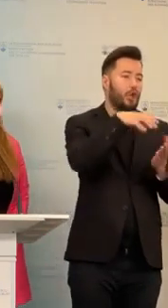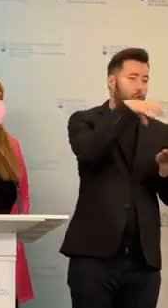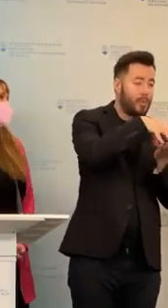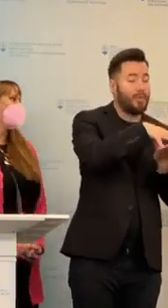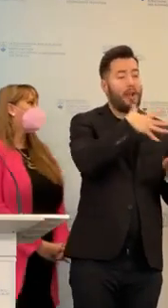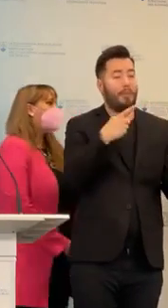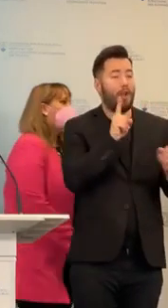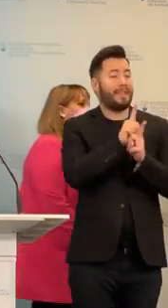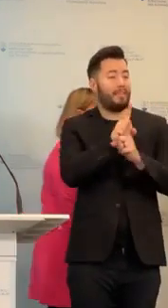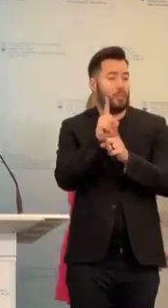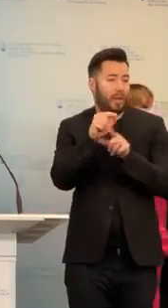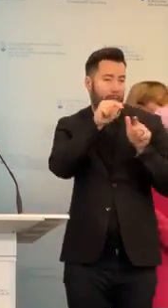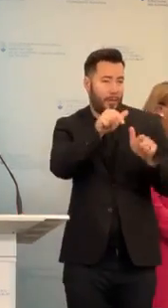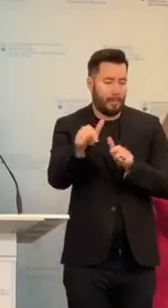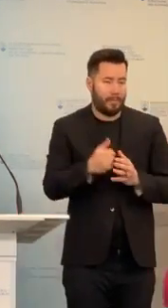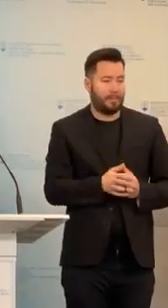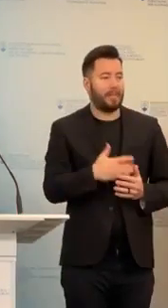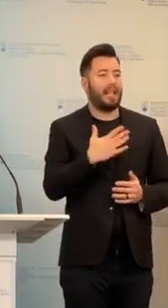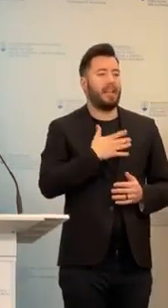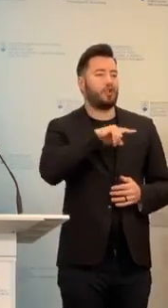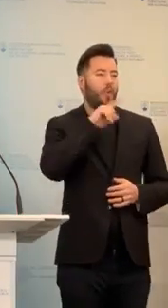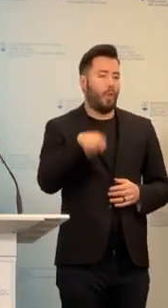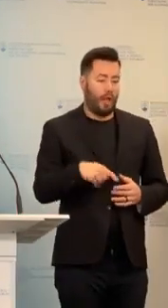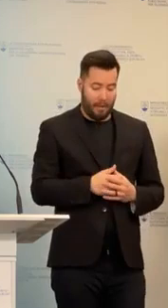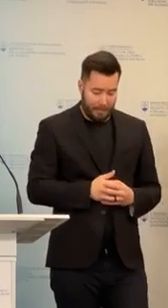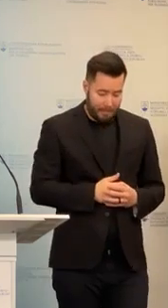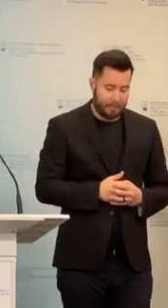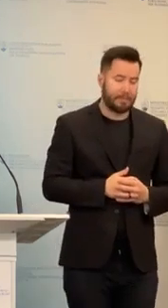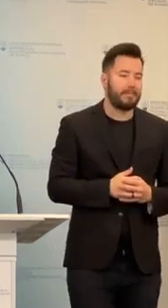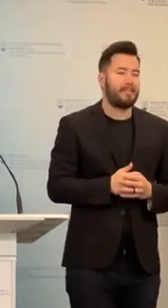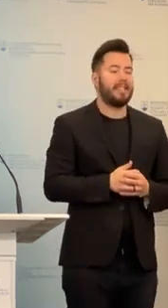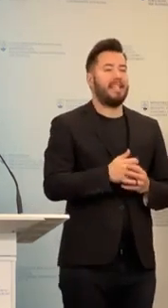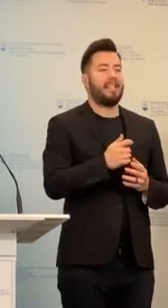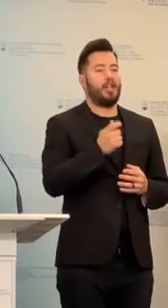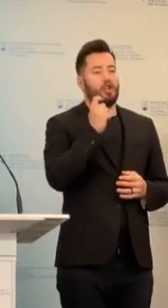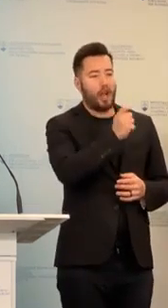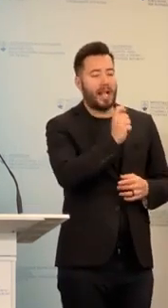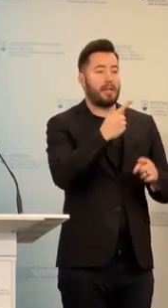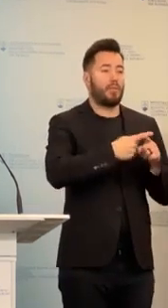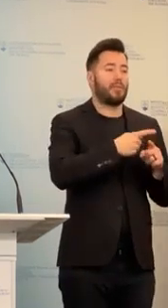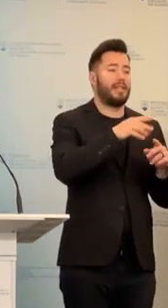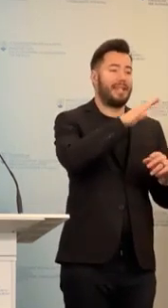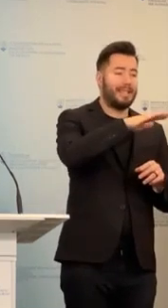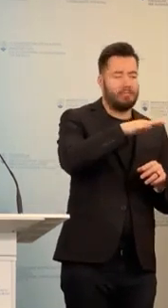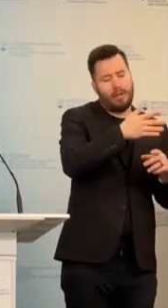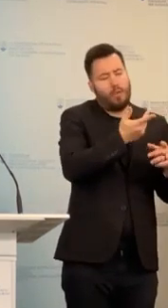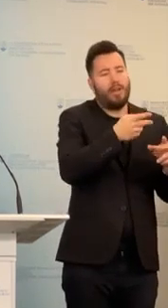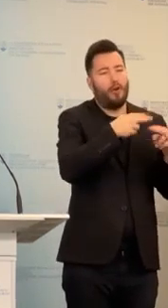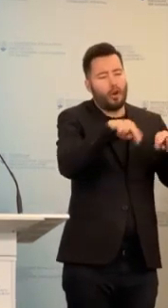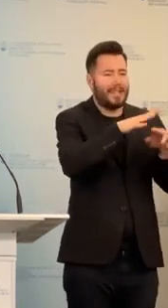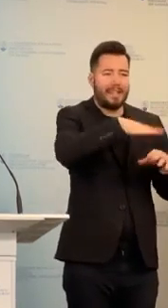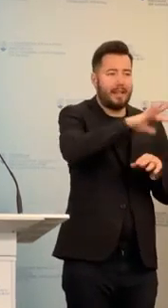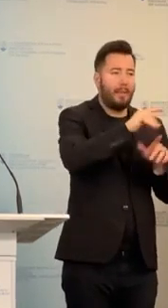stredných kolektívov. Nášou vlhou je nielen pracovať s deťmi a žiachmi, ale aj ich rodičmi a byť podporou pre školské